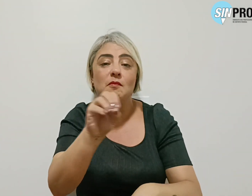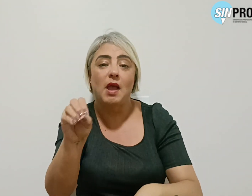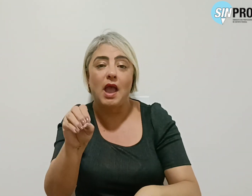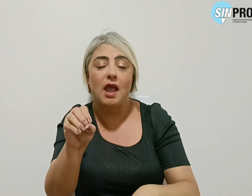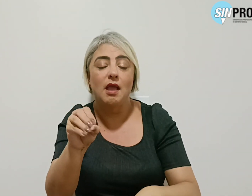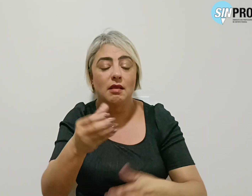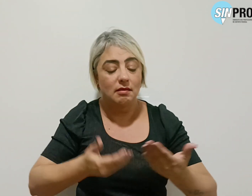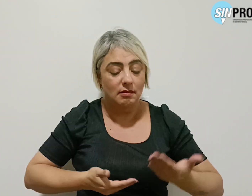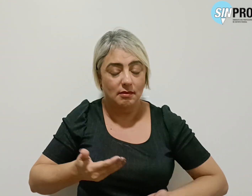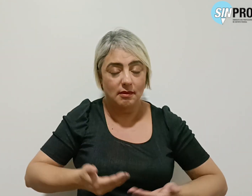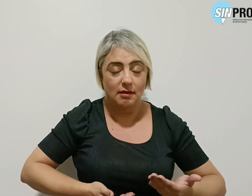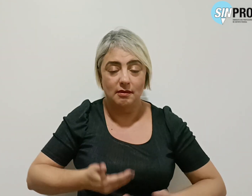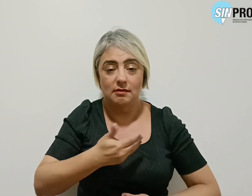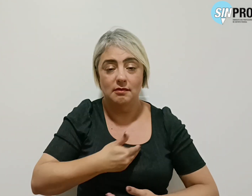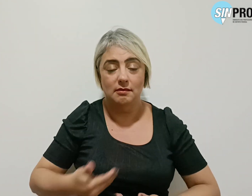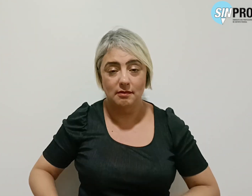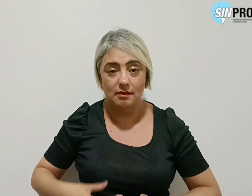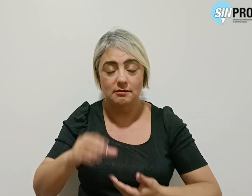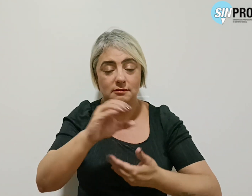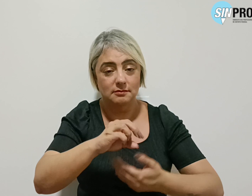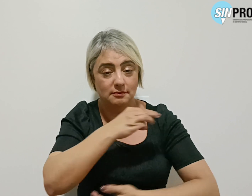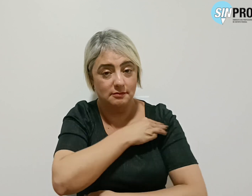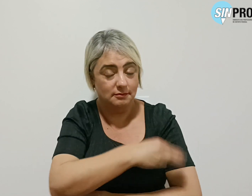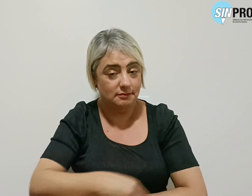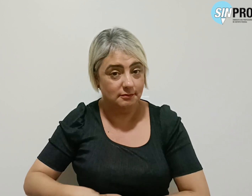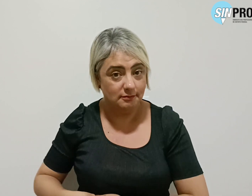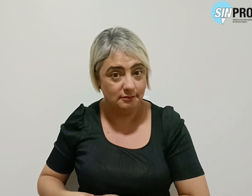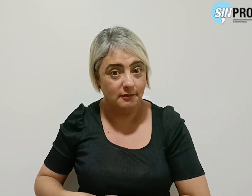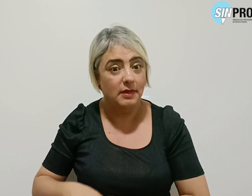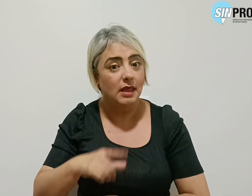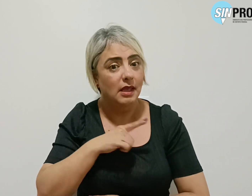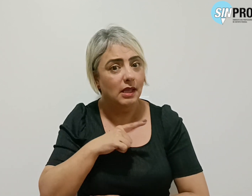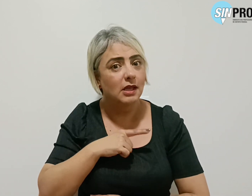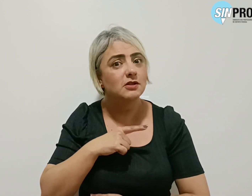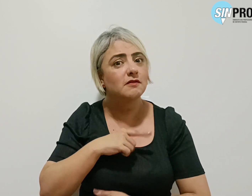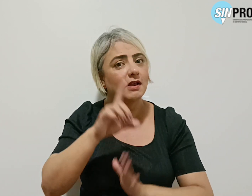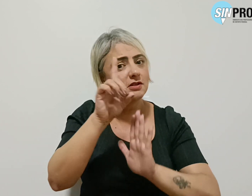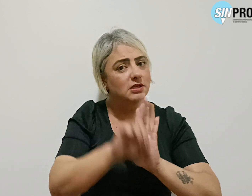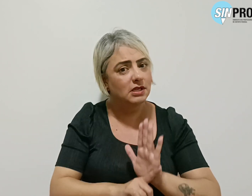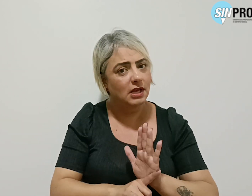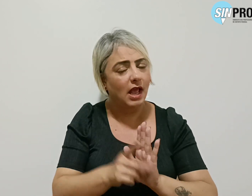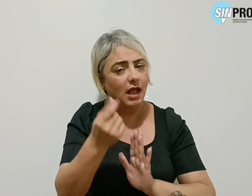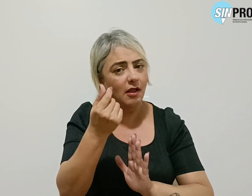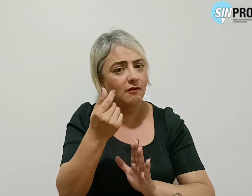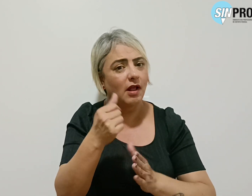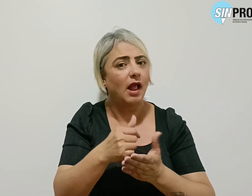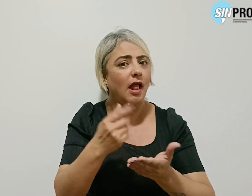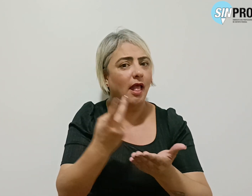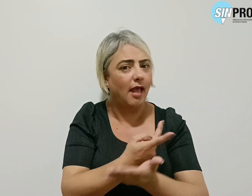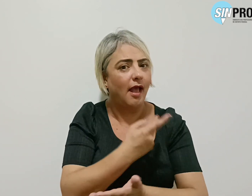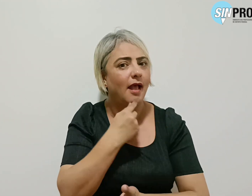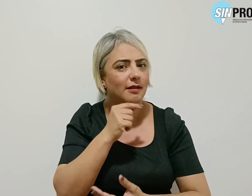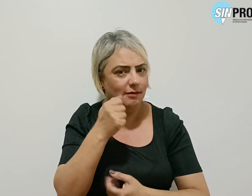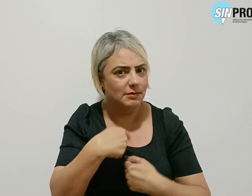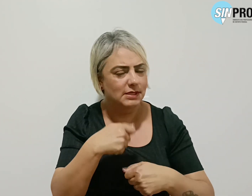servidores da carreira magistério público que tiverem direito aos valores devidos, sejam